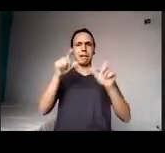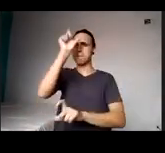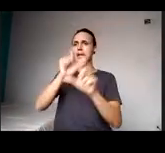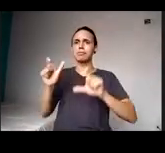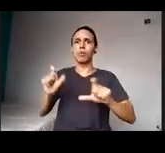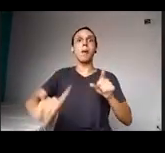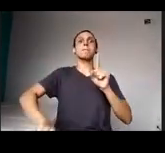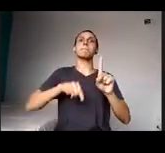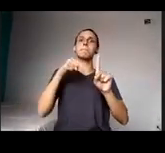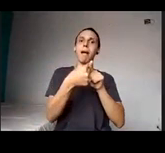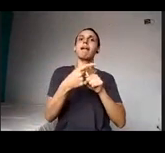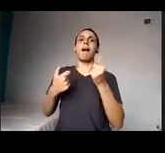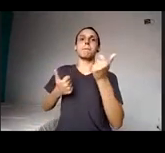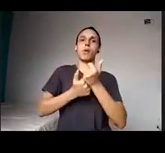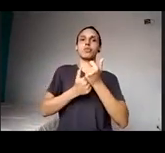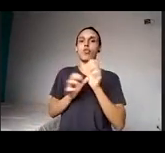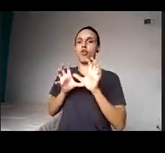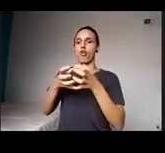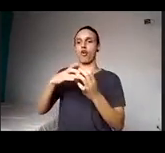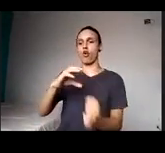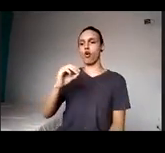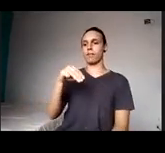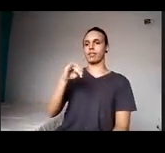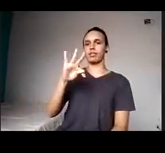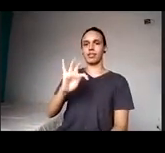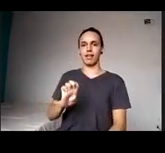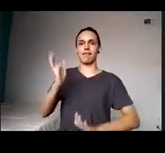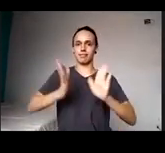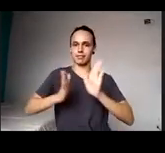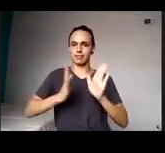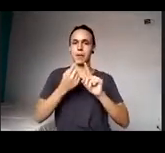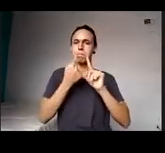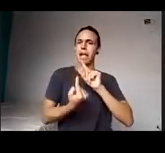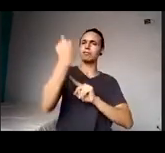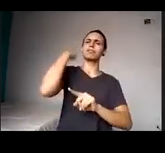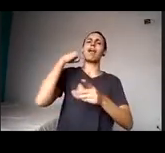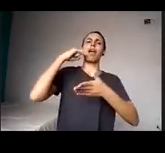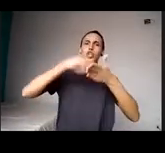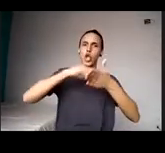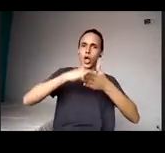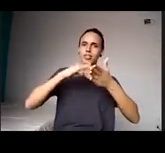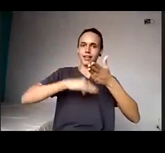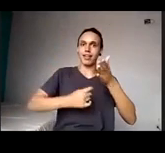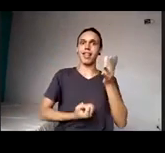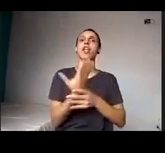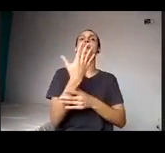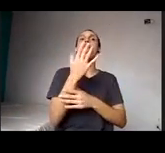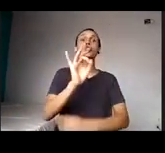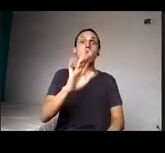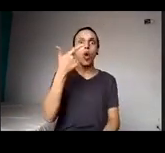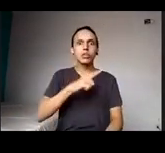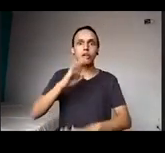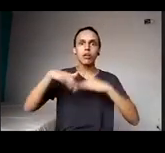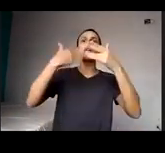Acessibilidade, né? Eu sou muito convencida que a nota que a gente recentemente produziu, a gente só avançou com esse apoio do Comitê.